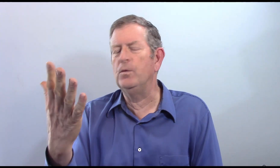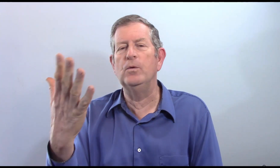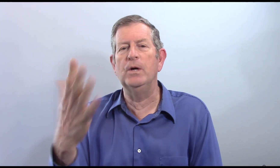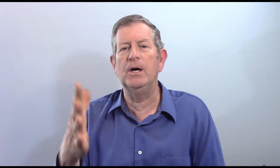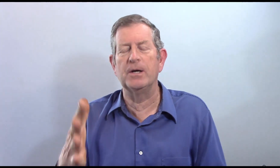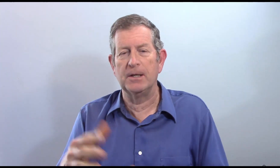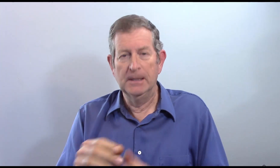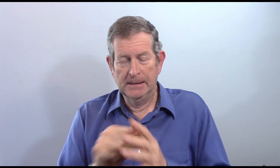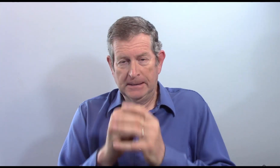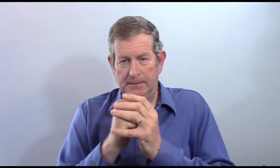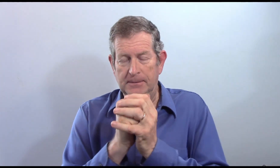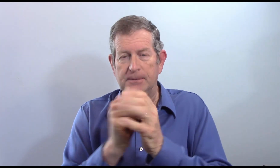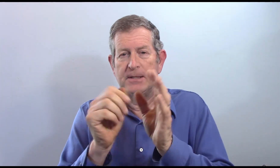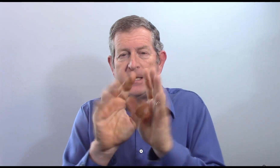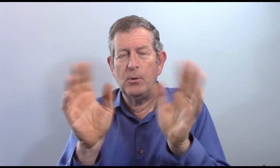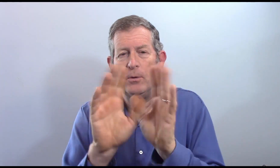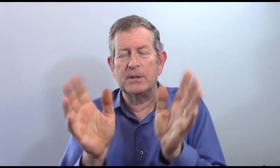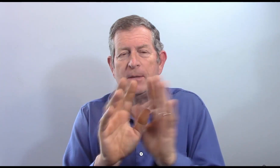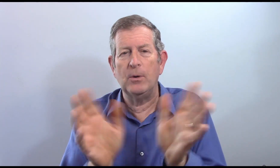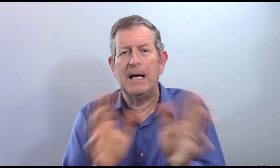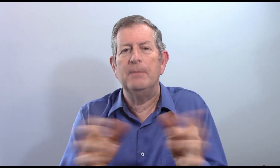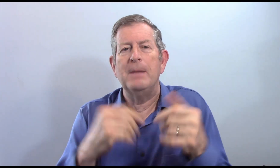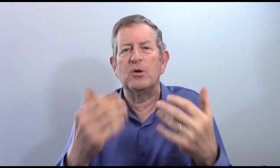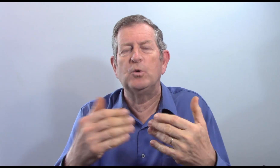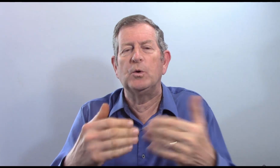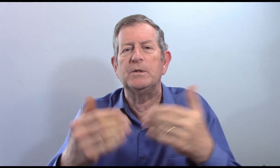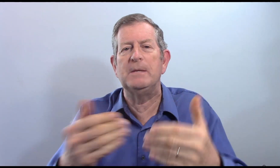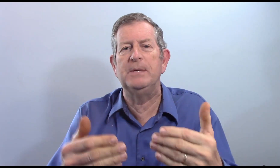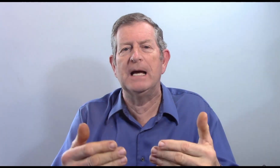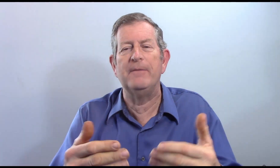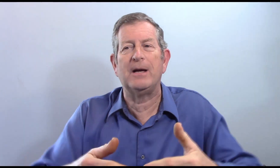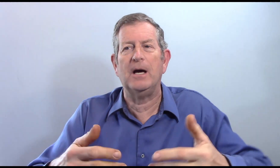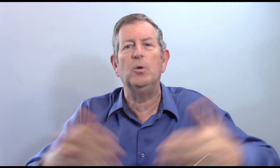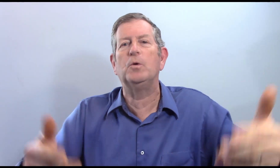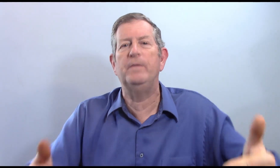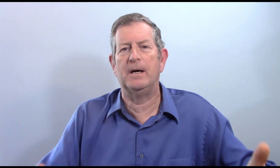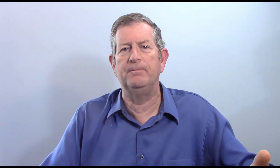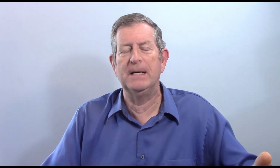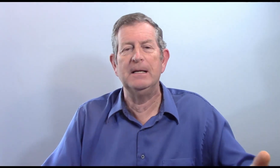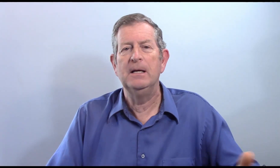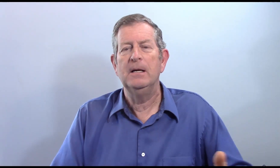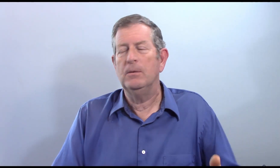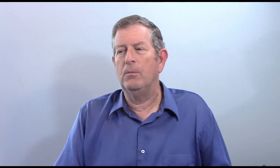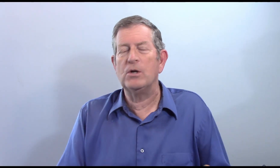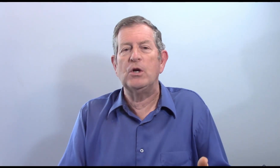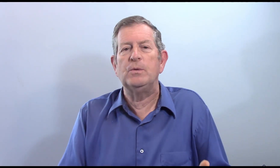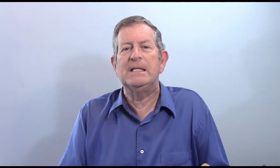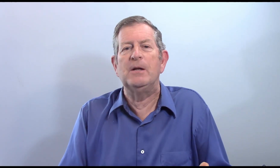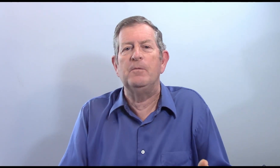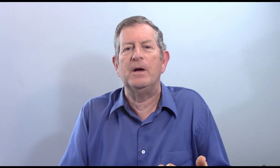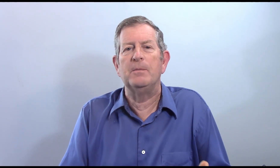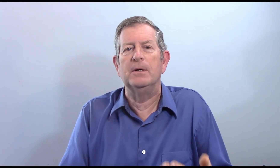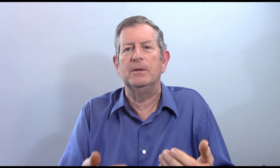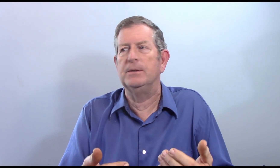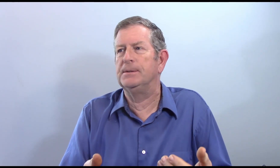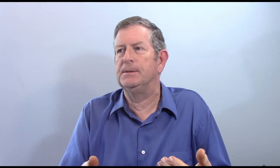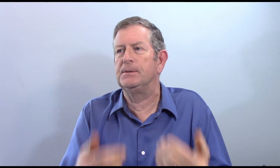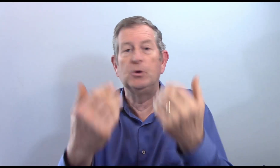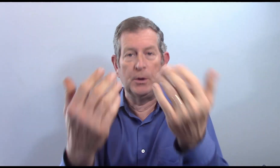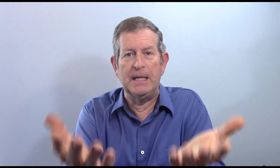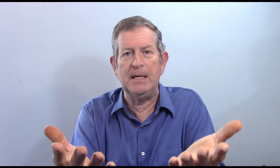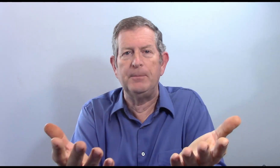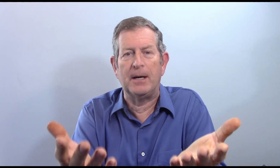nous, vous, leur, ces mots-là marchent tout aussi bien avec un autre verbe. Moi, j'ai utilisé le verbe